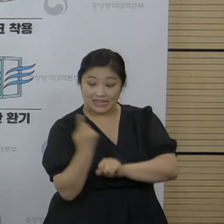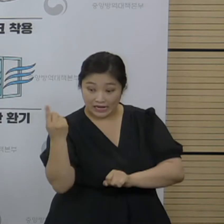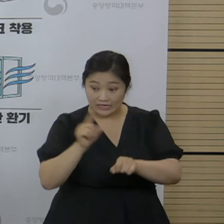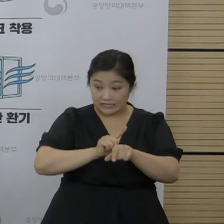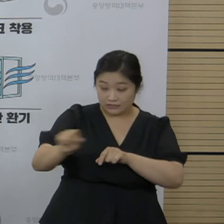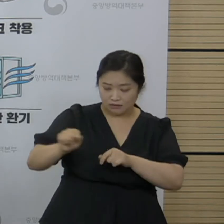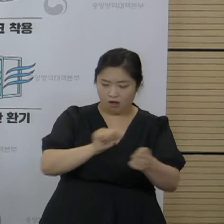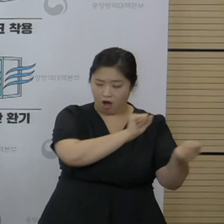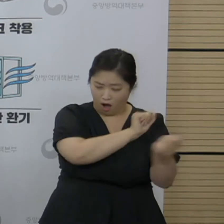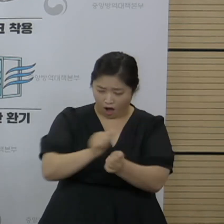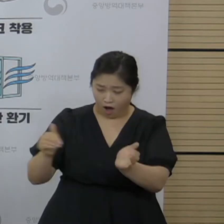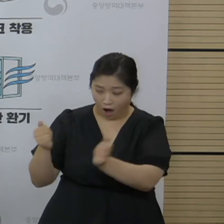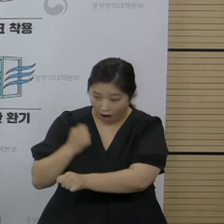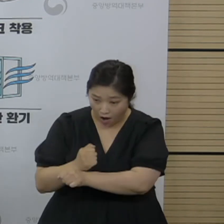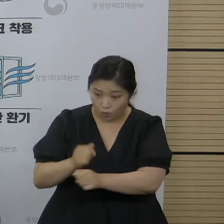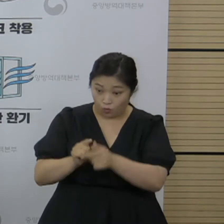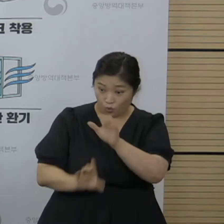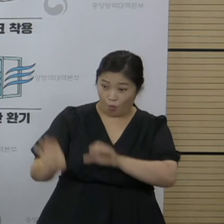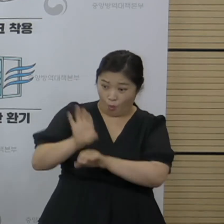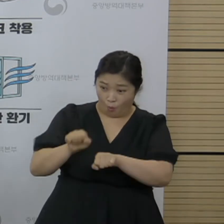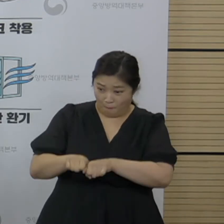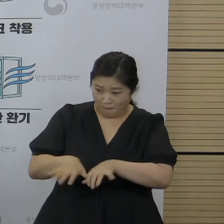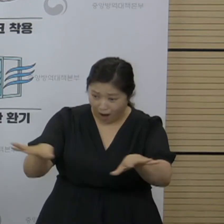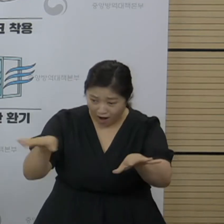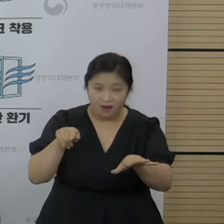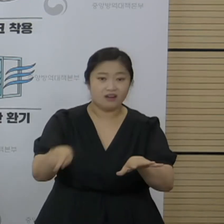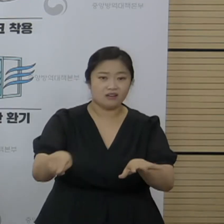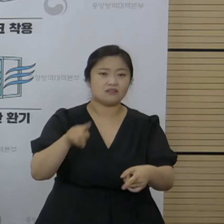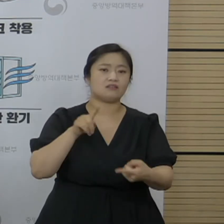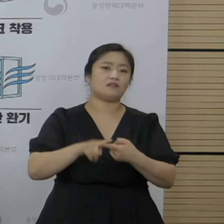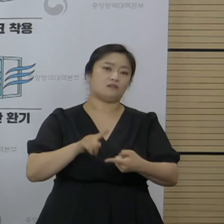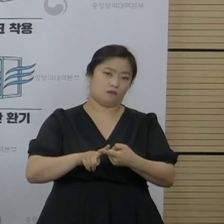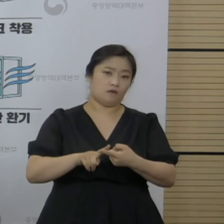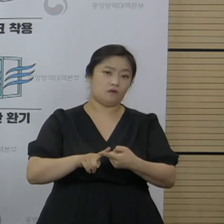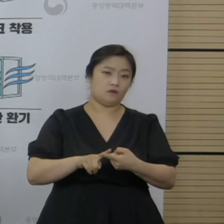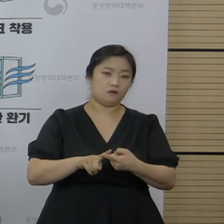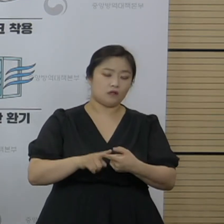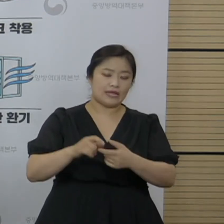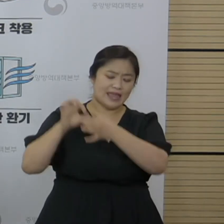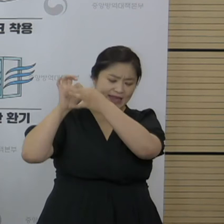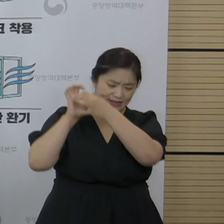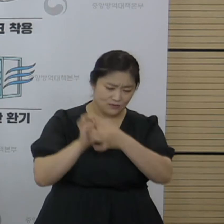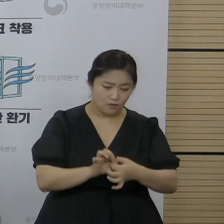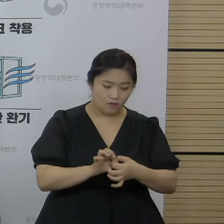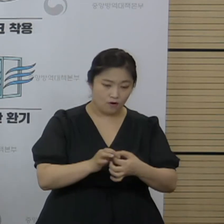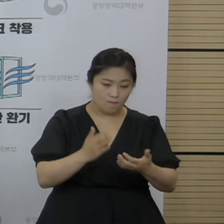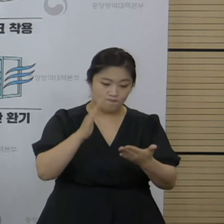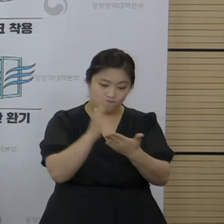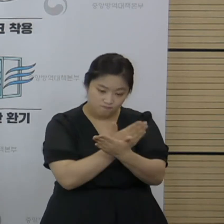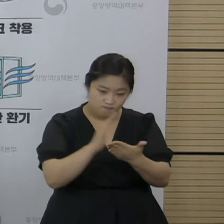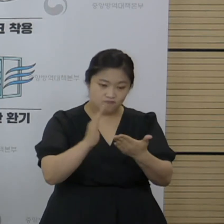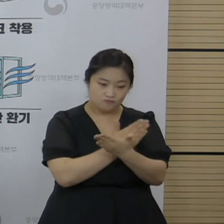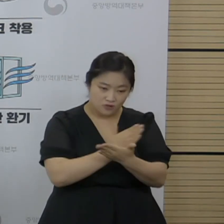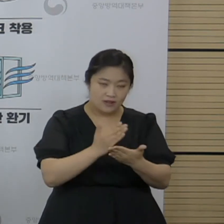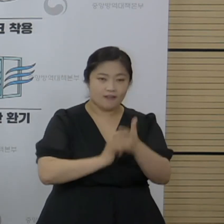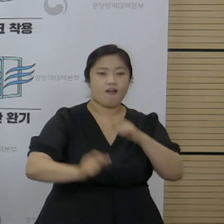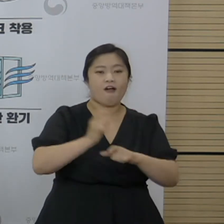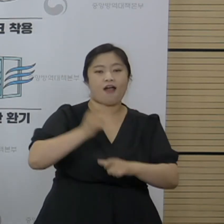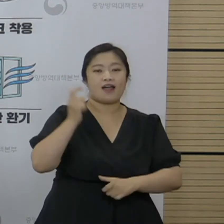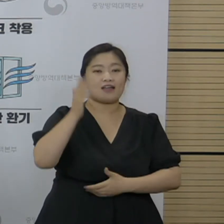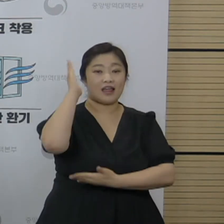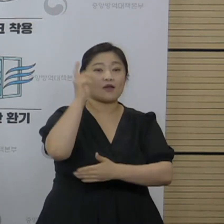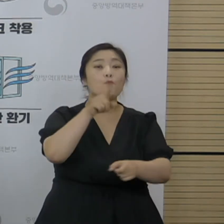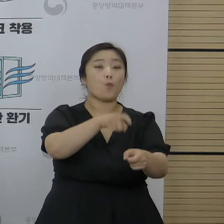전파되고 거기에서 또 추가 전파가 이루어지고 있다는 부분들을 좀 계속 분리해서 강조하기 위한